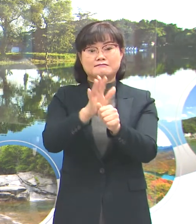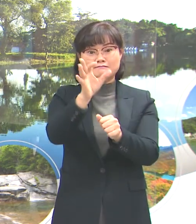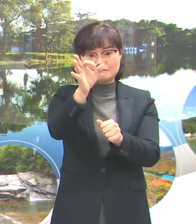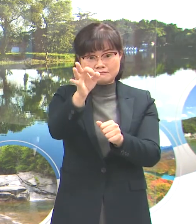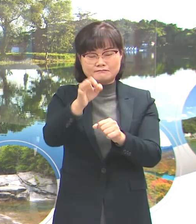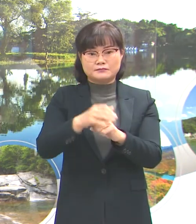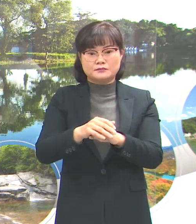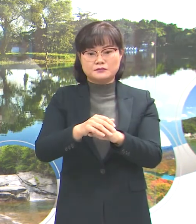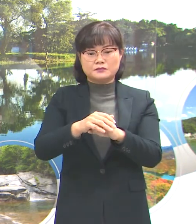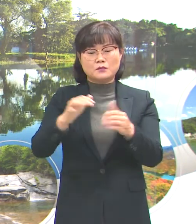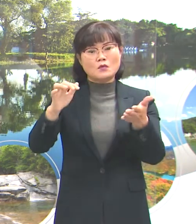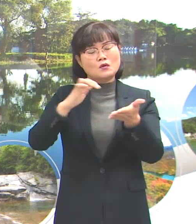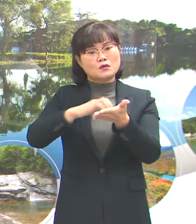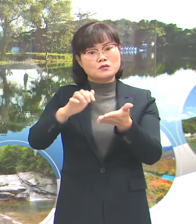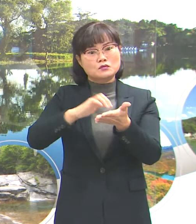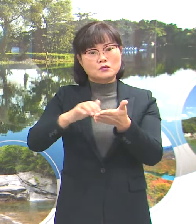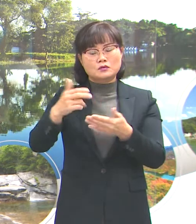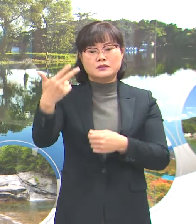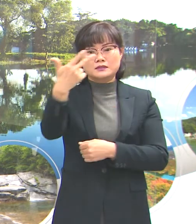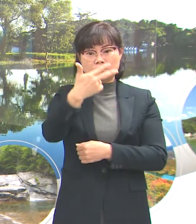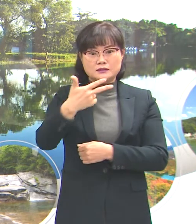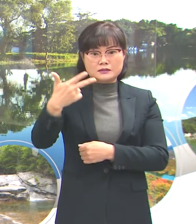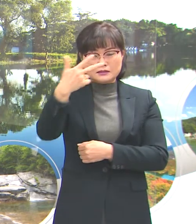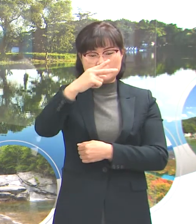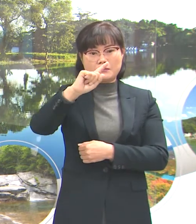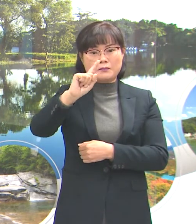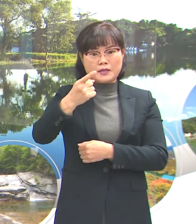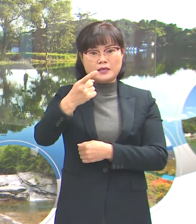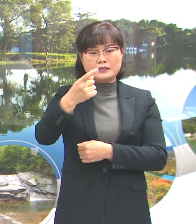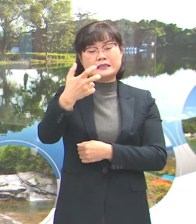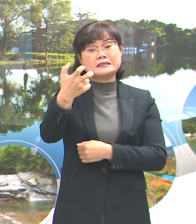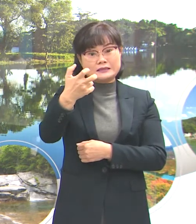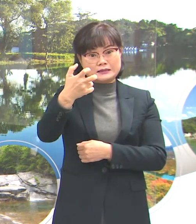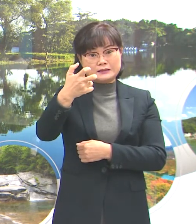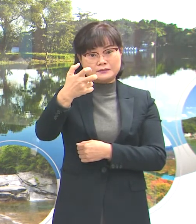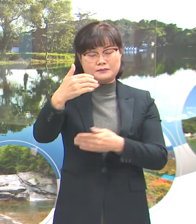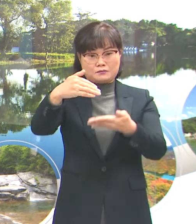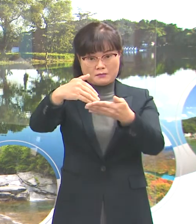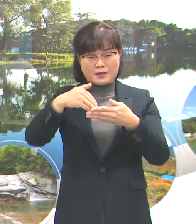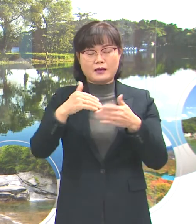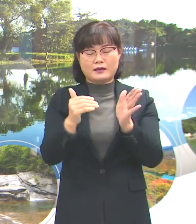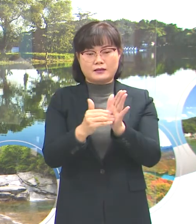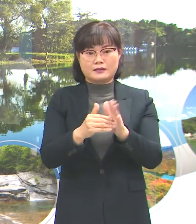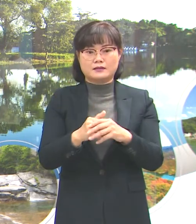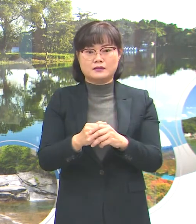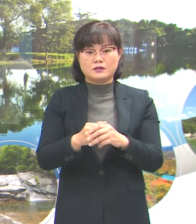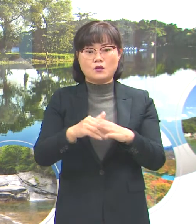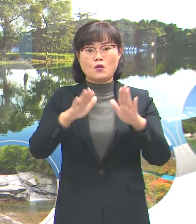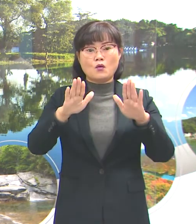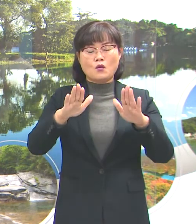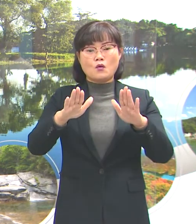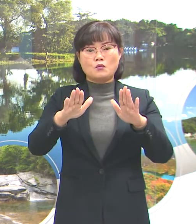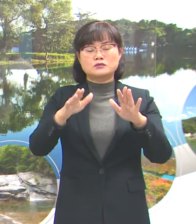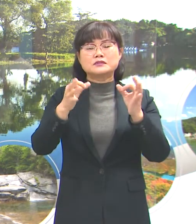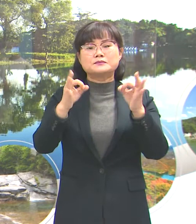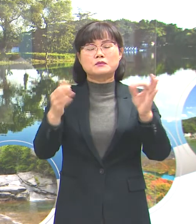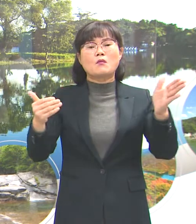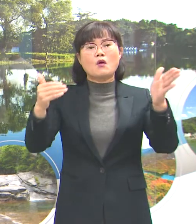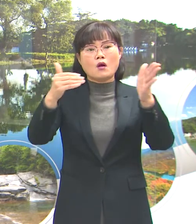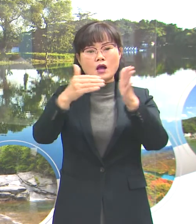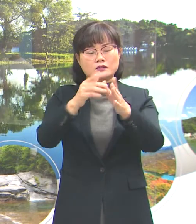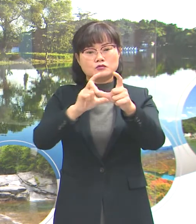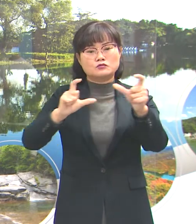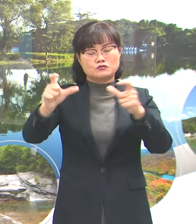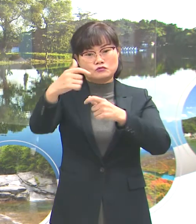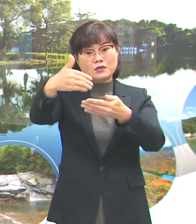총 7,170건이 접수되었으며 이번주 금요일까지 추가